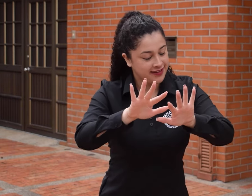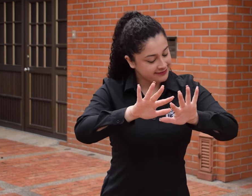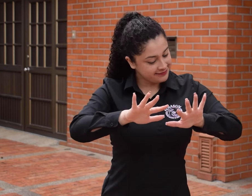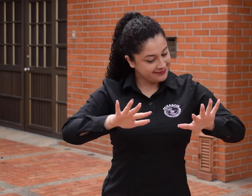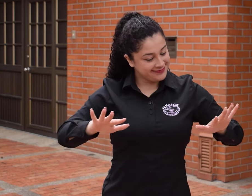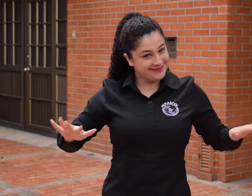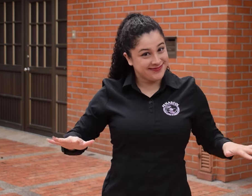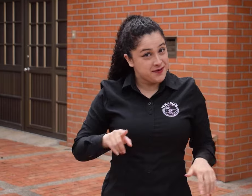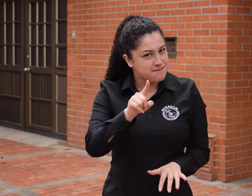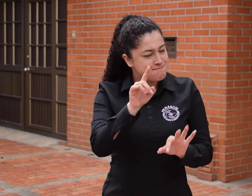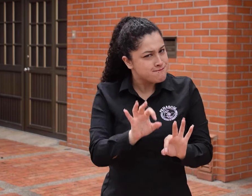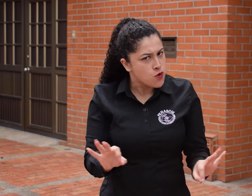Elige a conciencia.